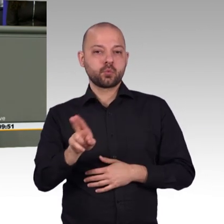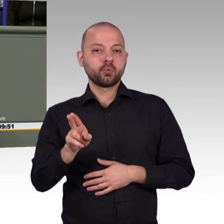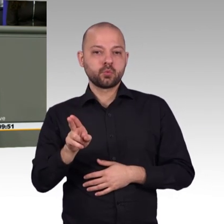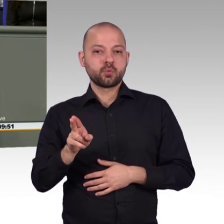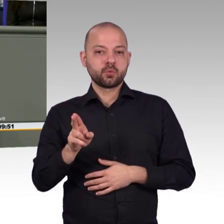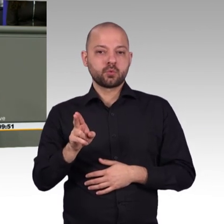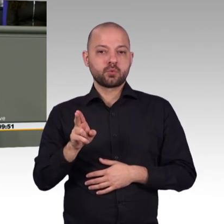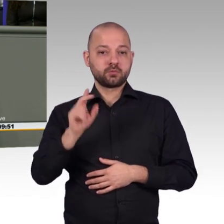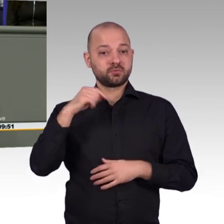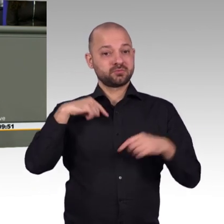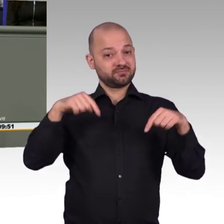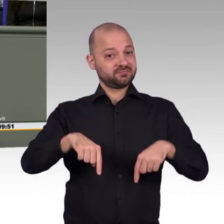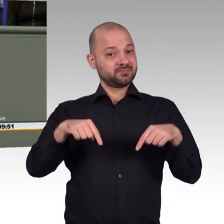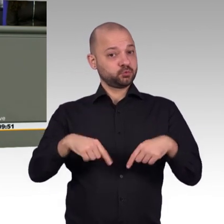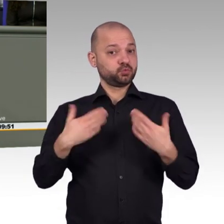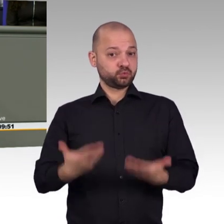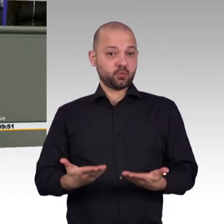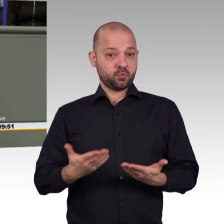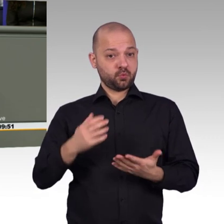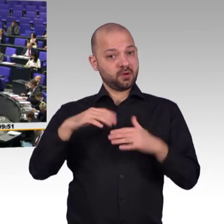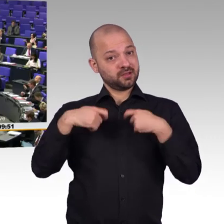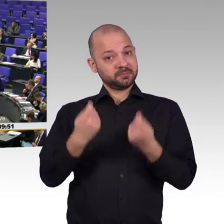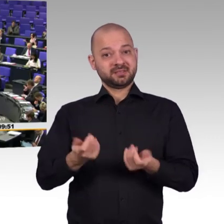Das ist konkret. Und das wird jetzt auch fließen, meine Damen und Herren.